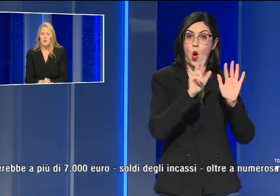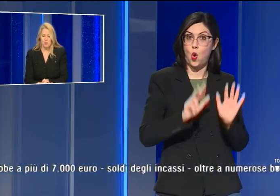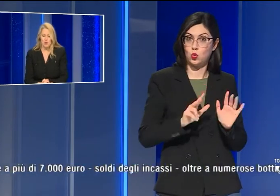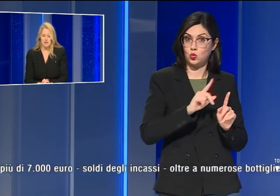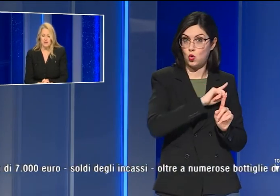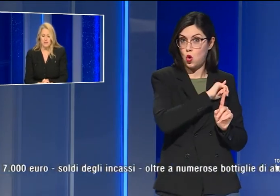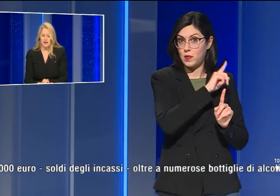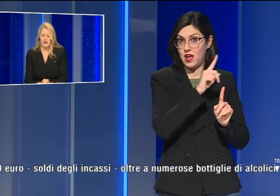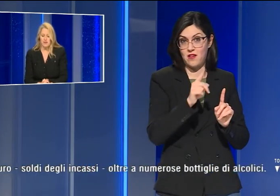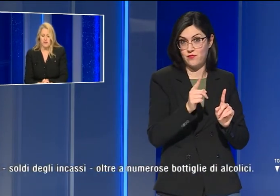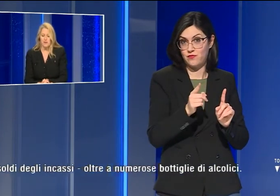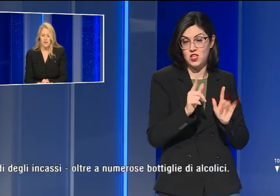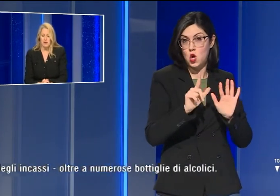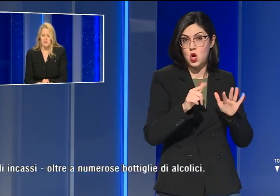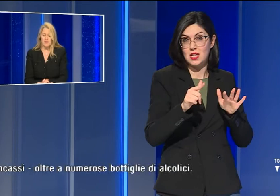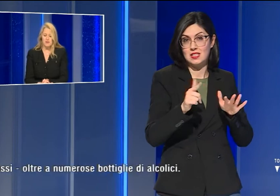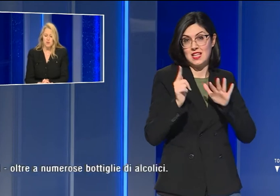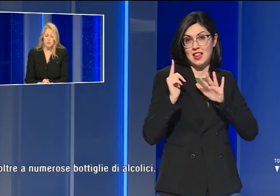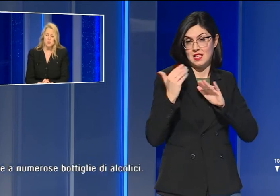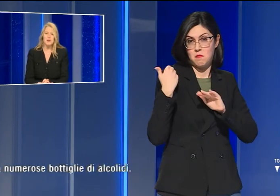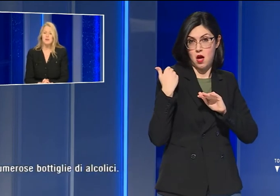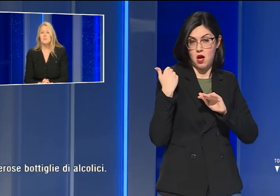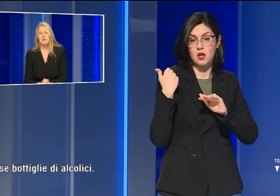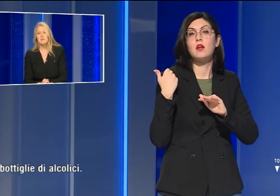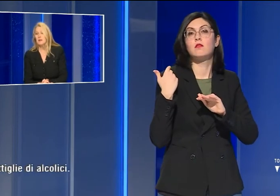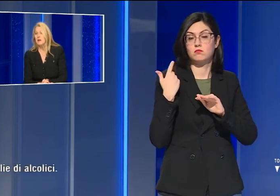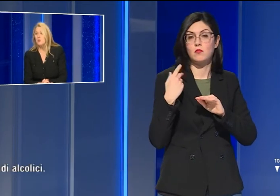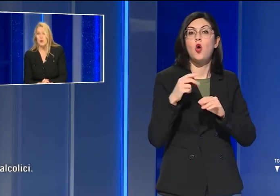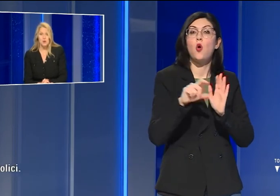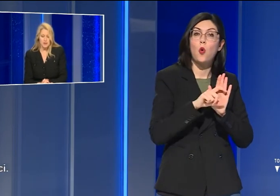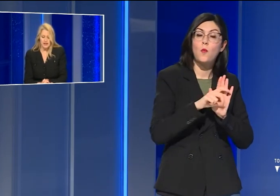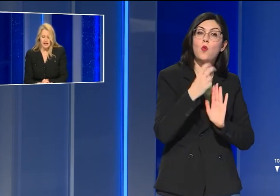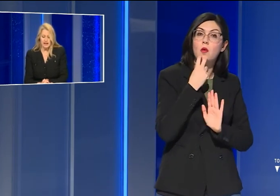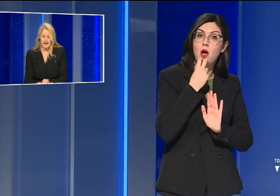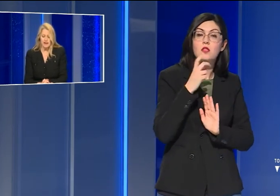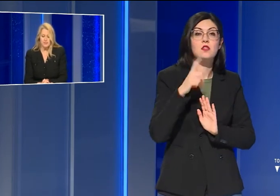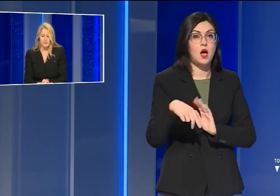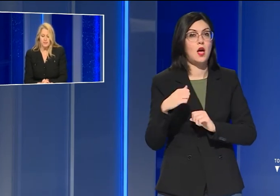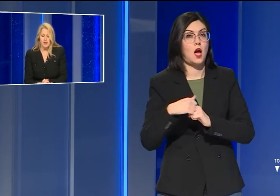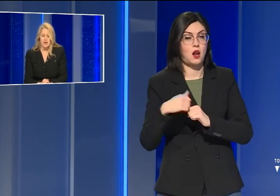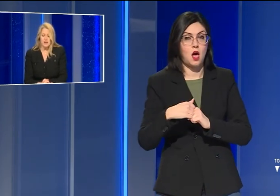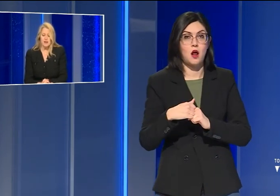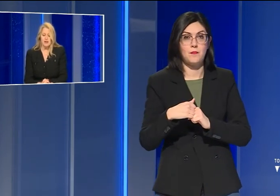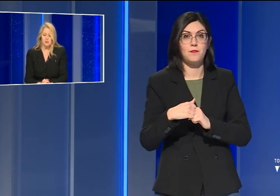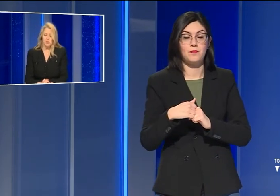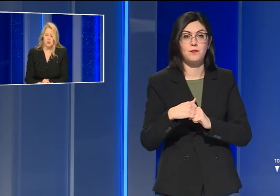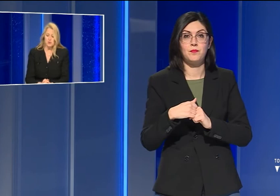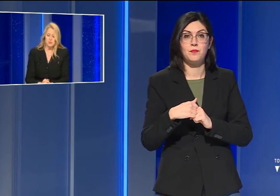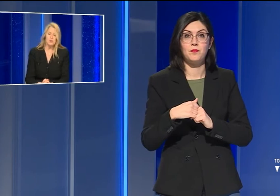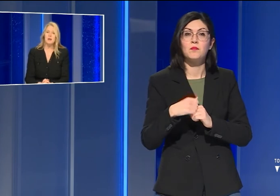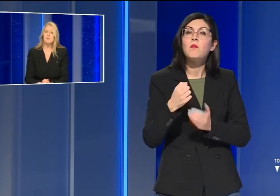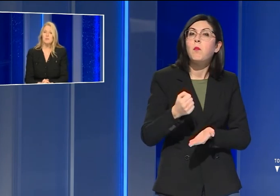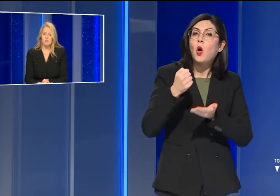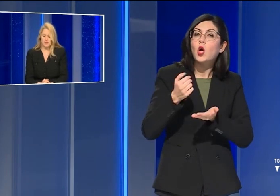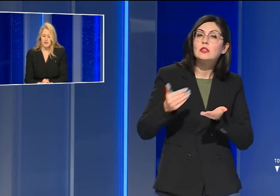a poche settimane fa, sia nel comune di Massa che in quello di Carrara. Il bottino